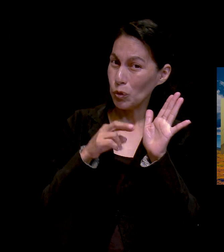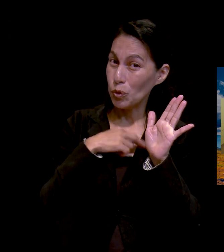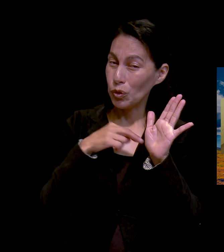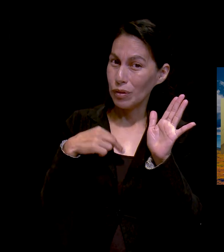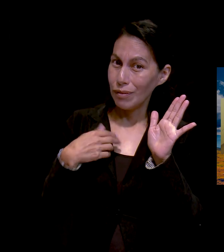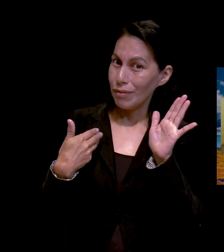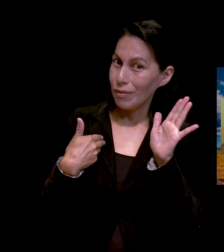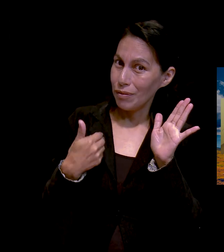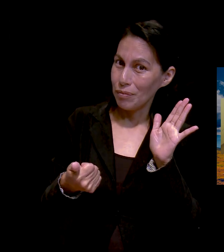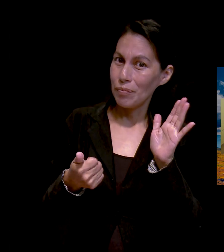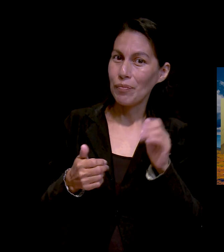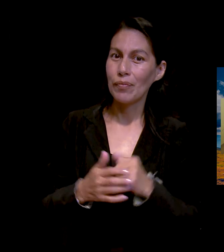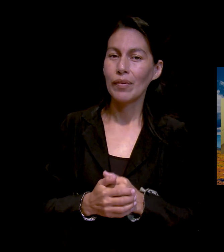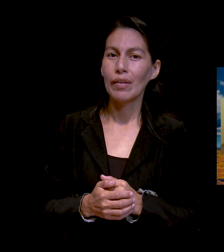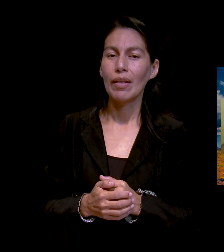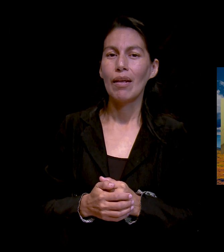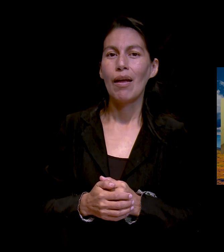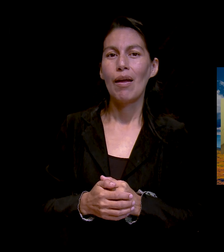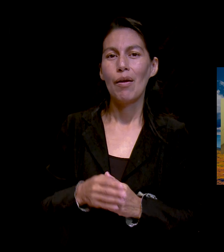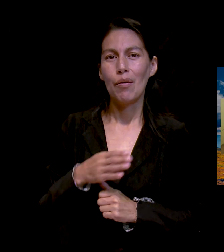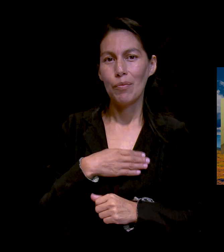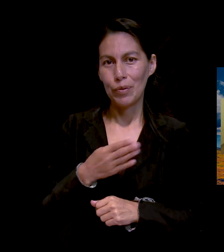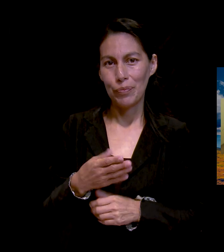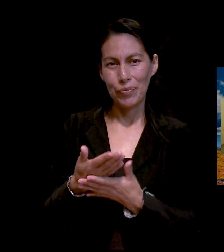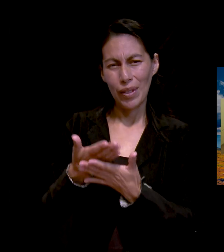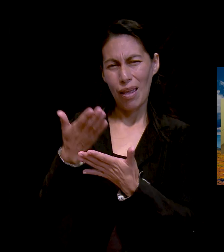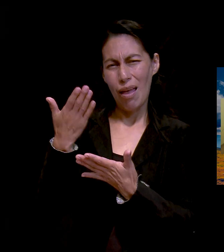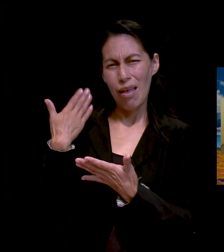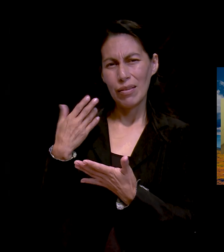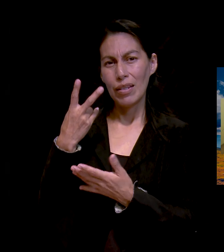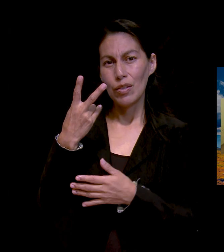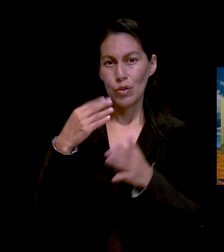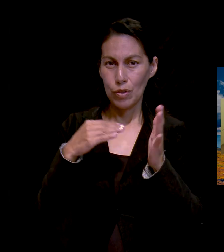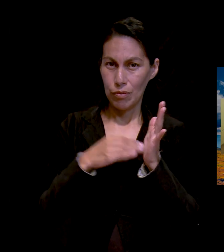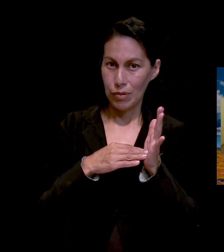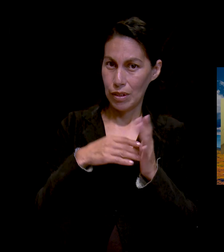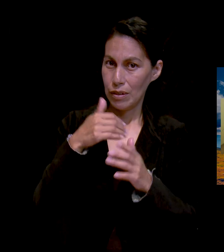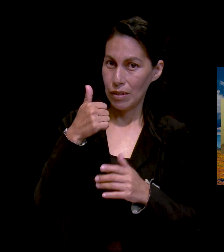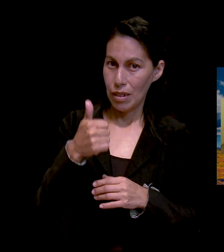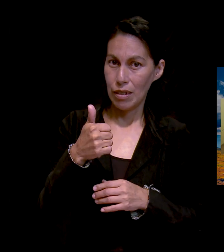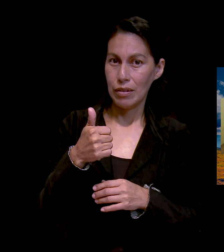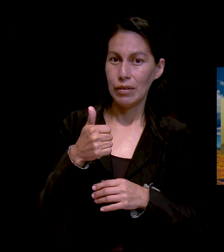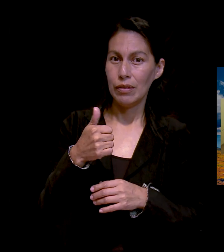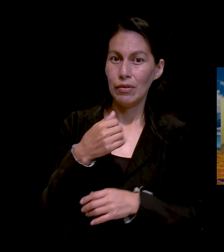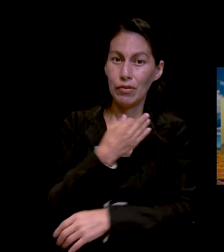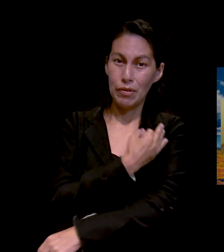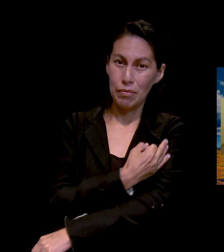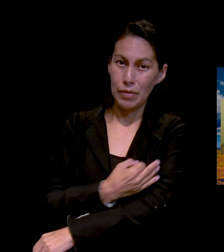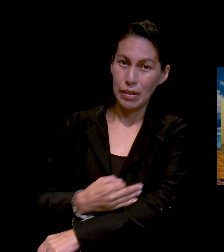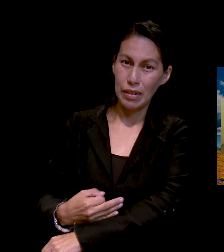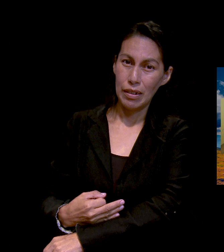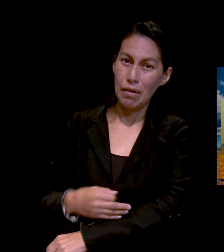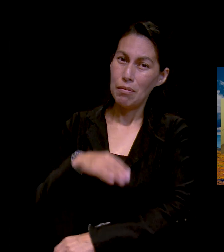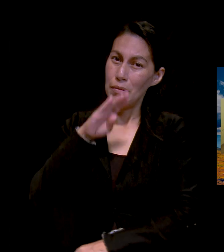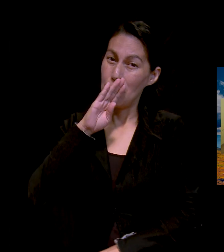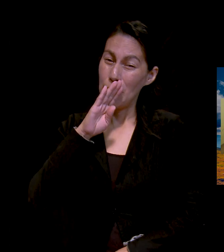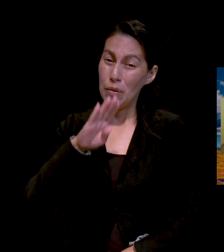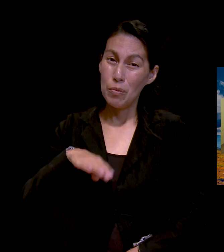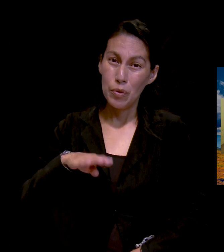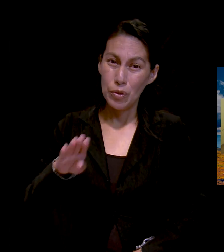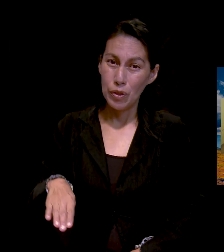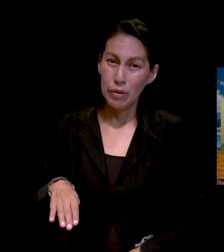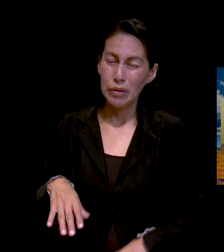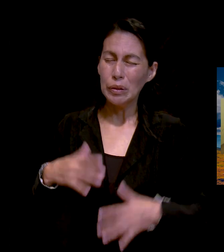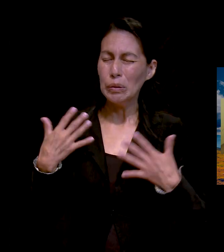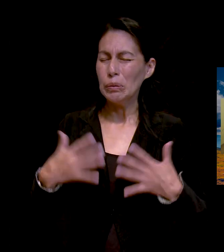el 2006, que es cuando murió mi mamá, hubo muchos sucesos en nuestra familia de dolor, ¿no? Y en abril, antes de que